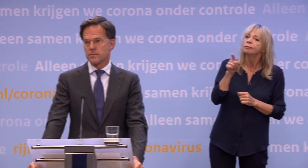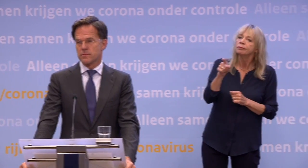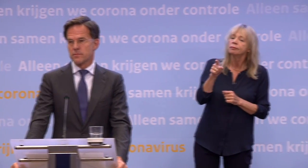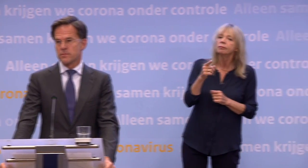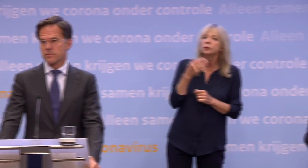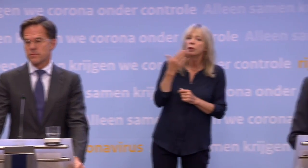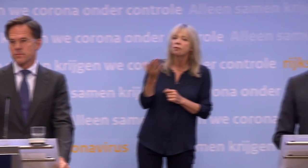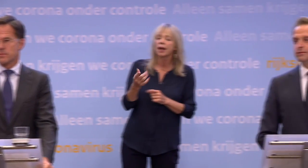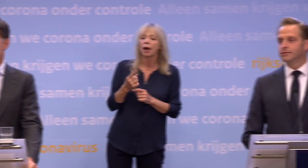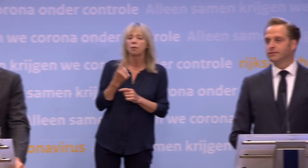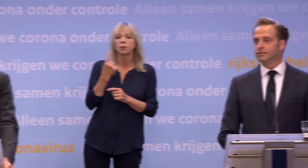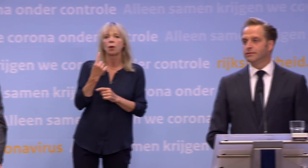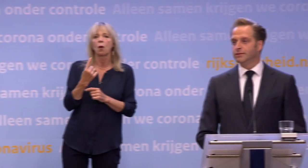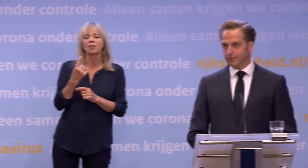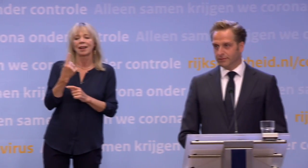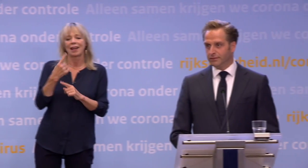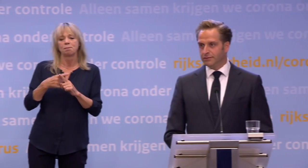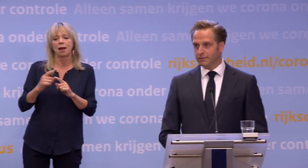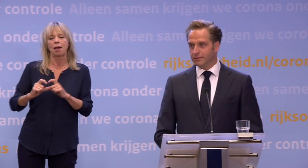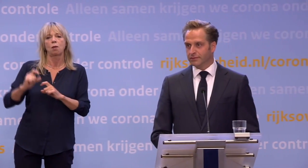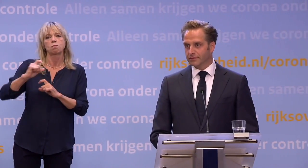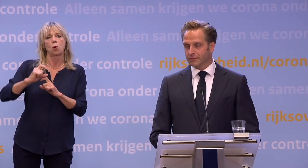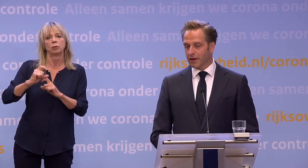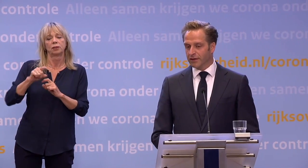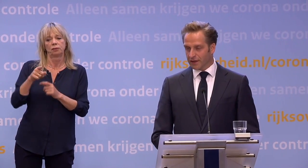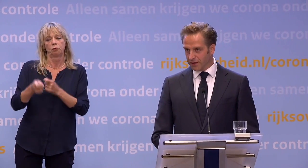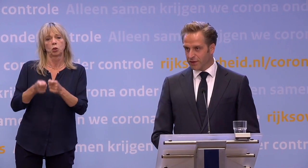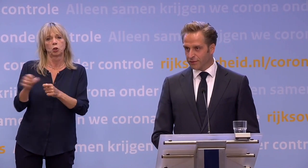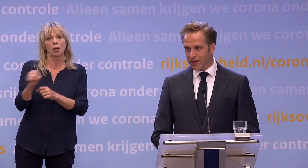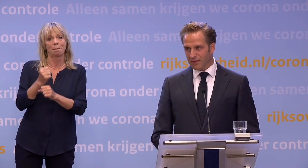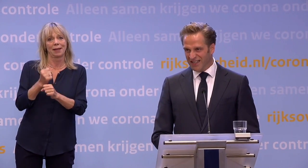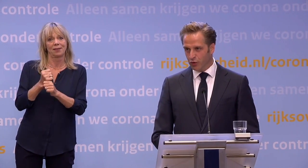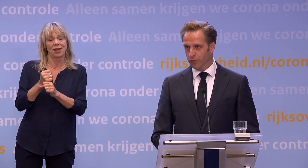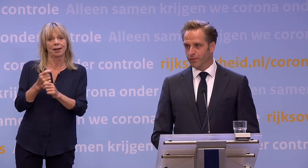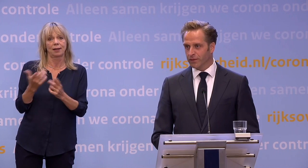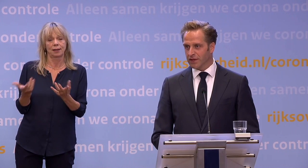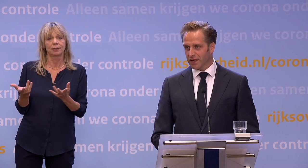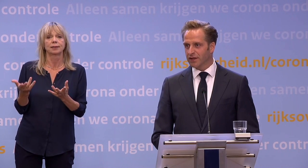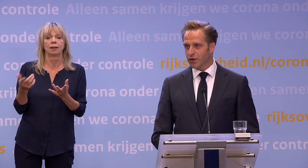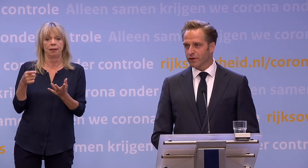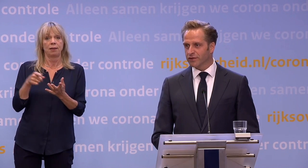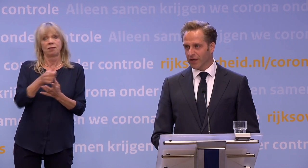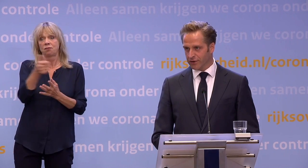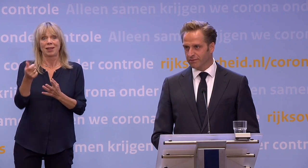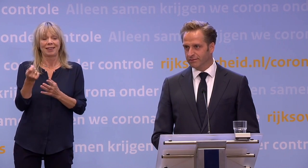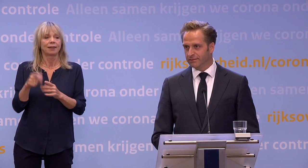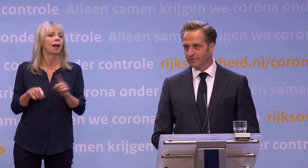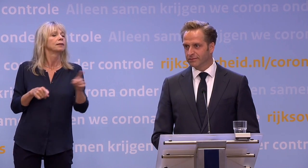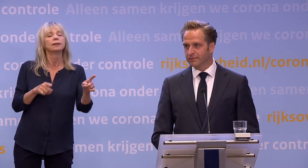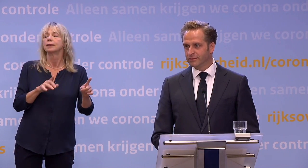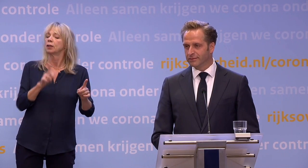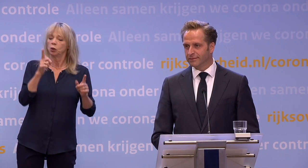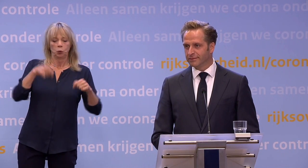hoogte van de eenmalige bonus voor de zorgmedewerkers... ...en of die voor iedereen geldt? Daar kan ik iets over zeggen, maar niet nu. Daar zeg ik iets over als we eruit zijn.